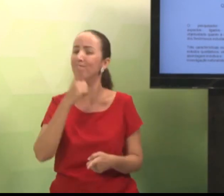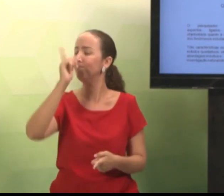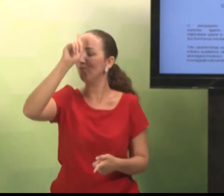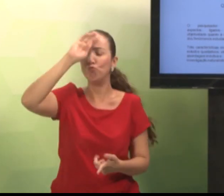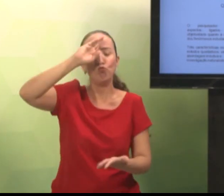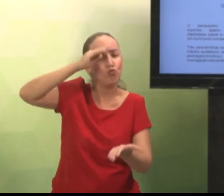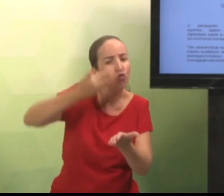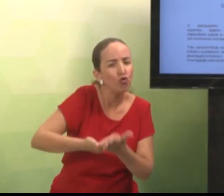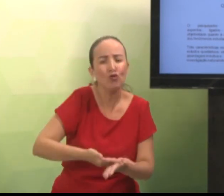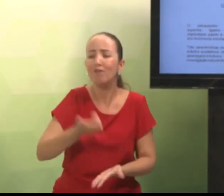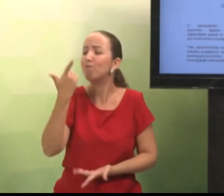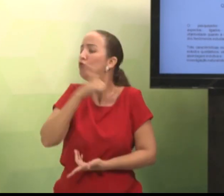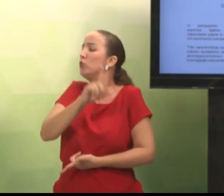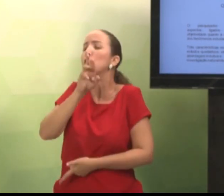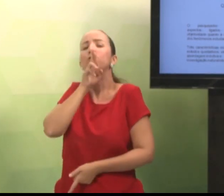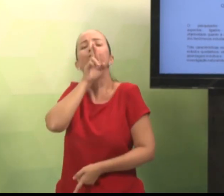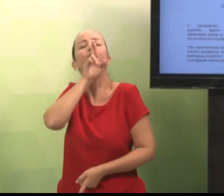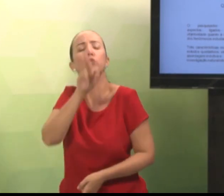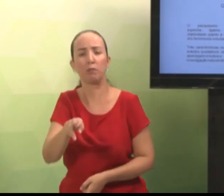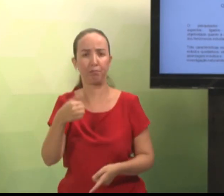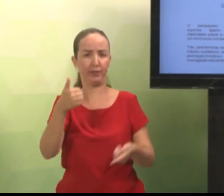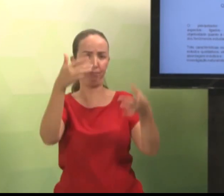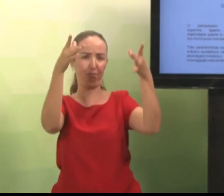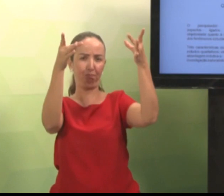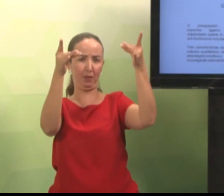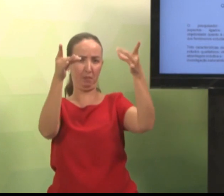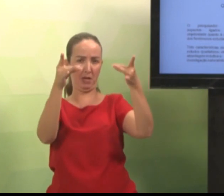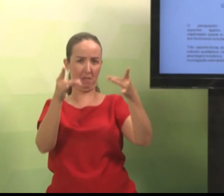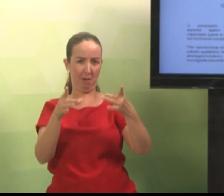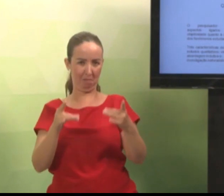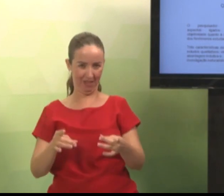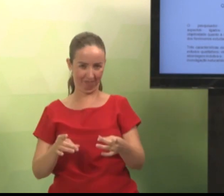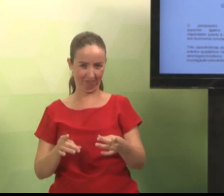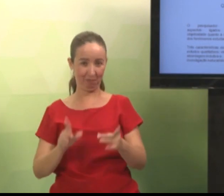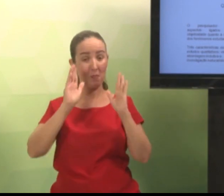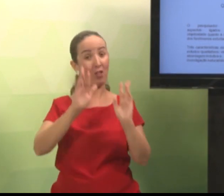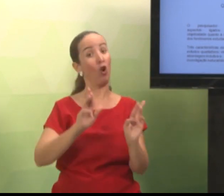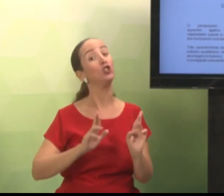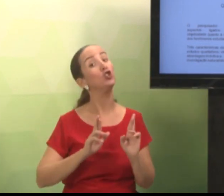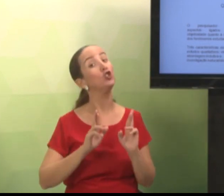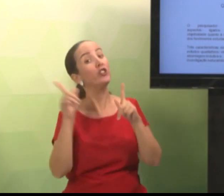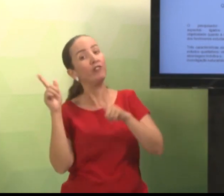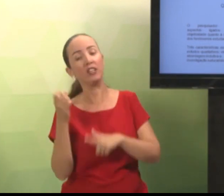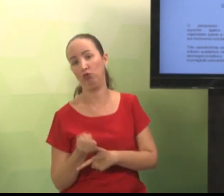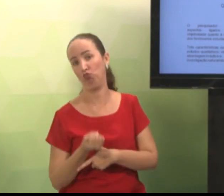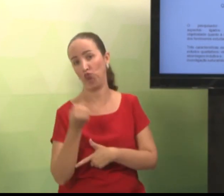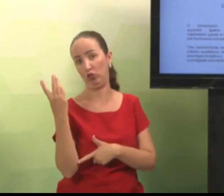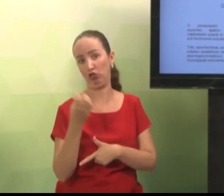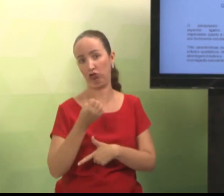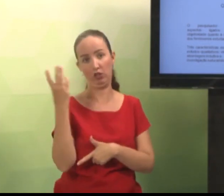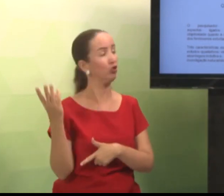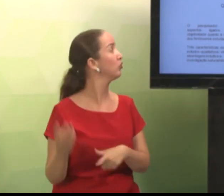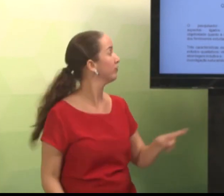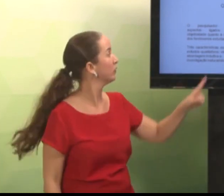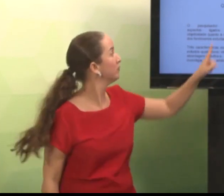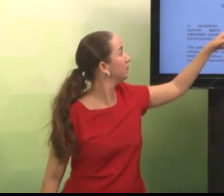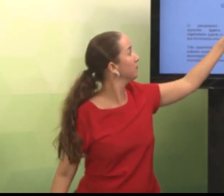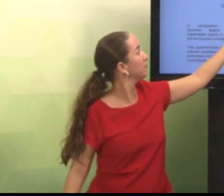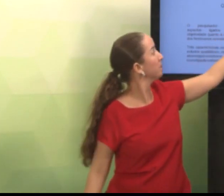as ações daquela pessoa, de forma que você pode acreditar ou não nas suas respostas. Então, essa pesquisa é